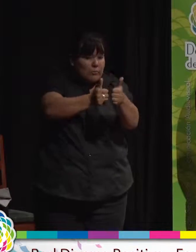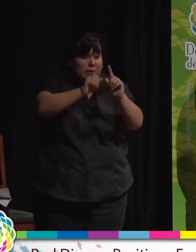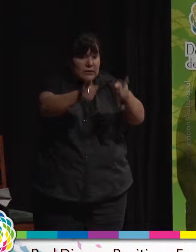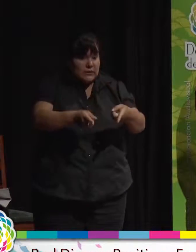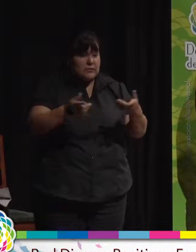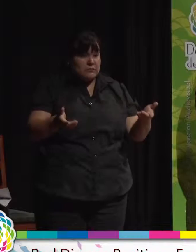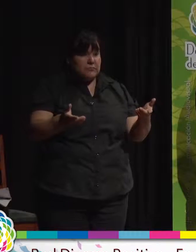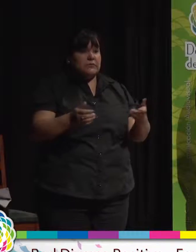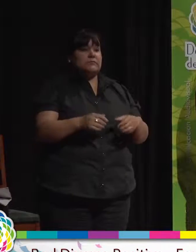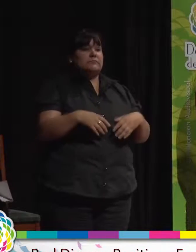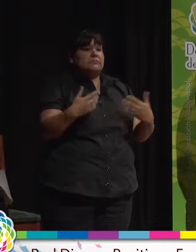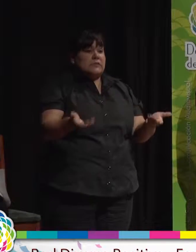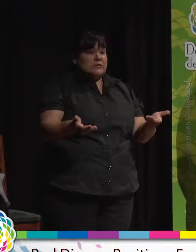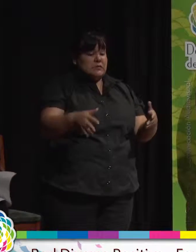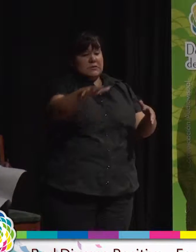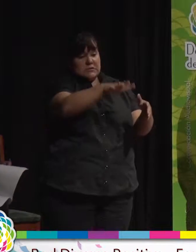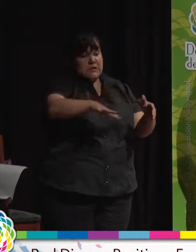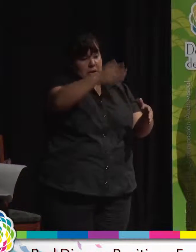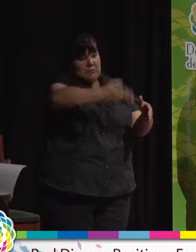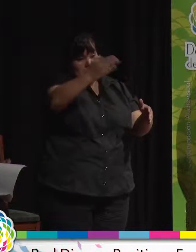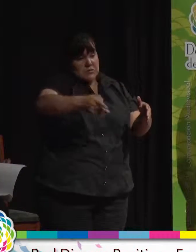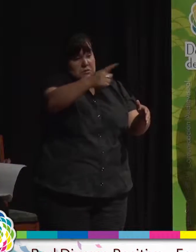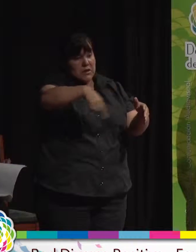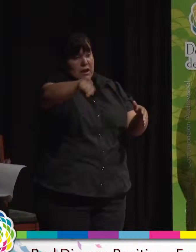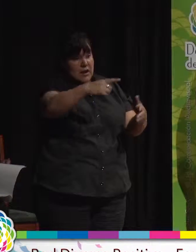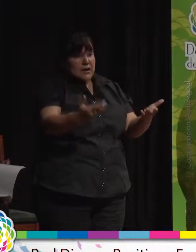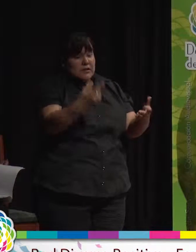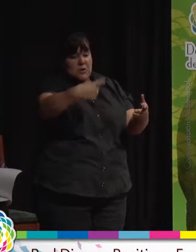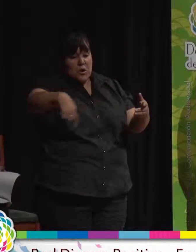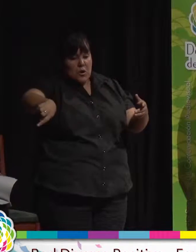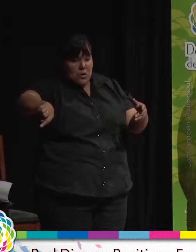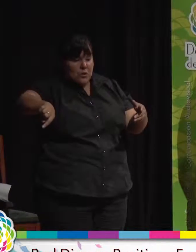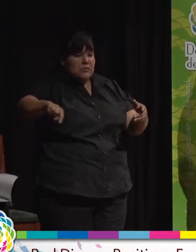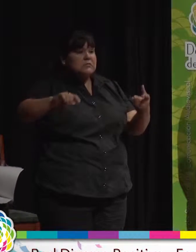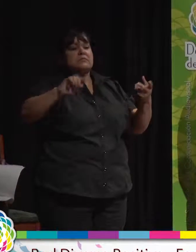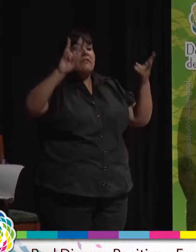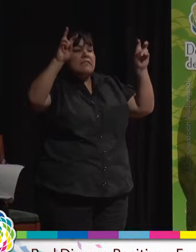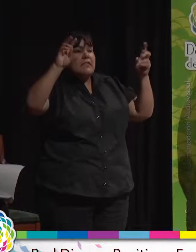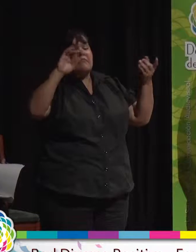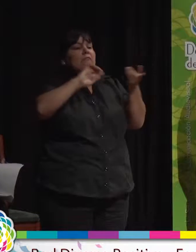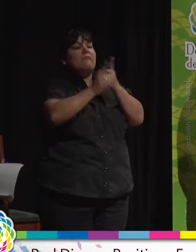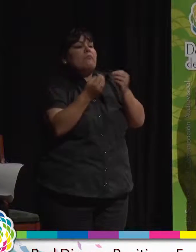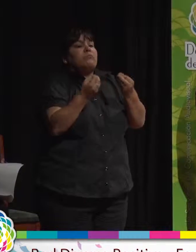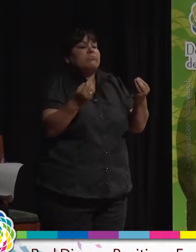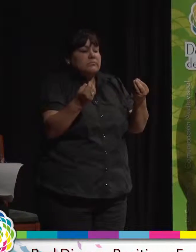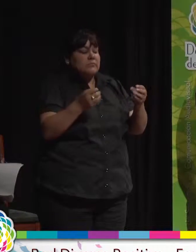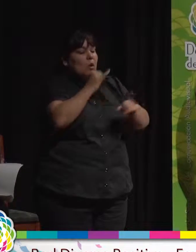por lo menos asesoramiento en cuanto al tema tiene que ser de salud y dónde recurrir cuando sufrimos